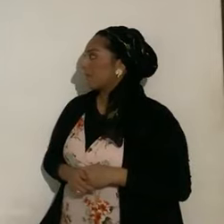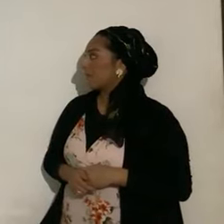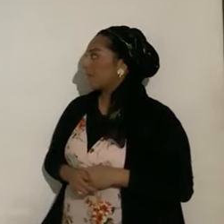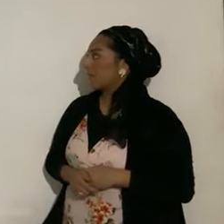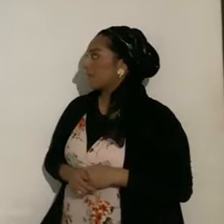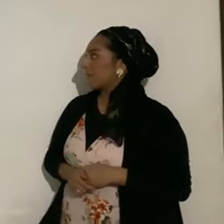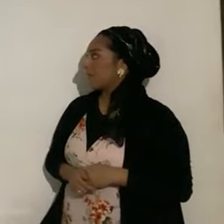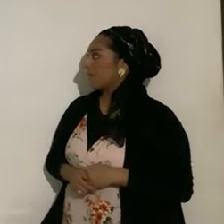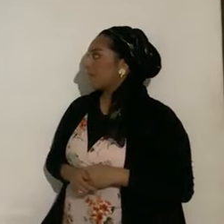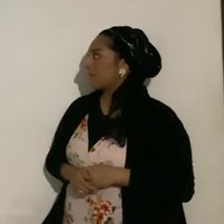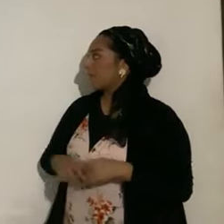total,